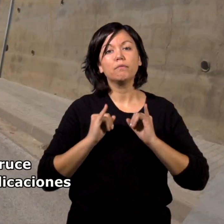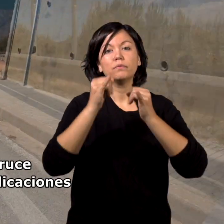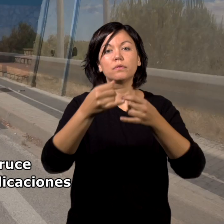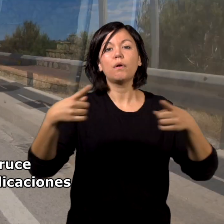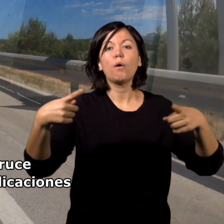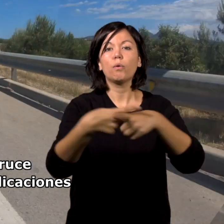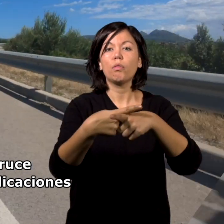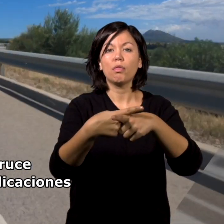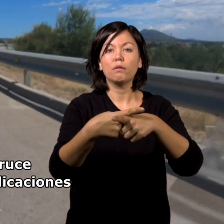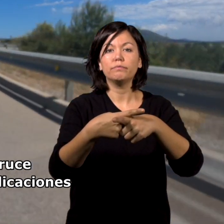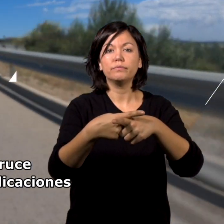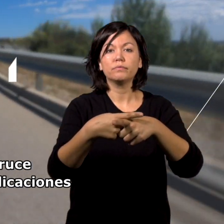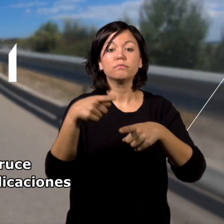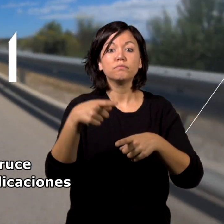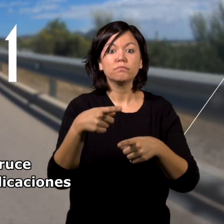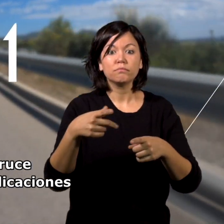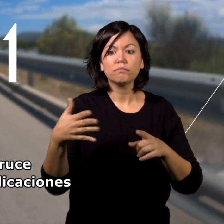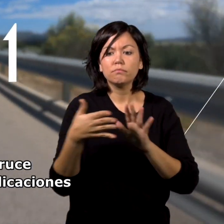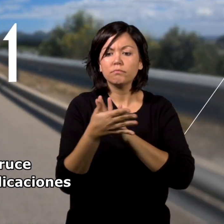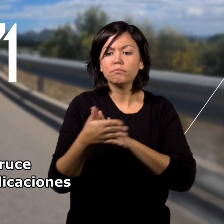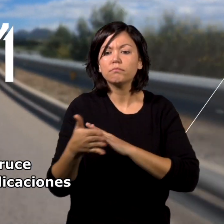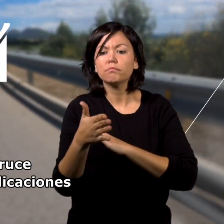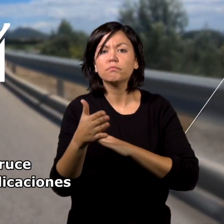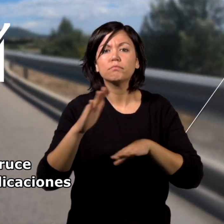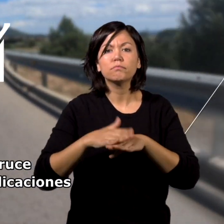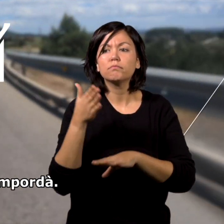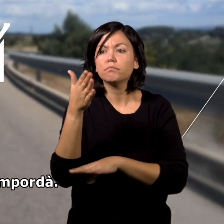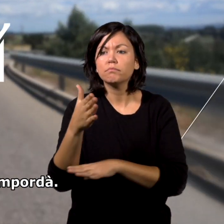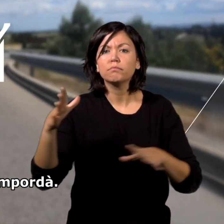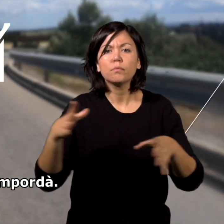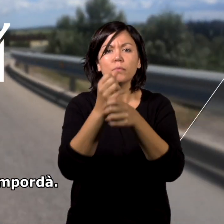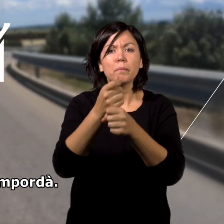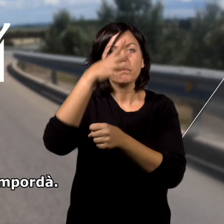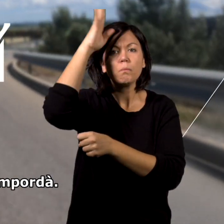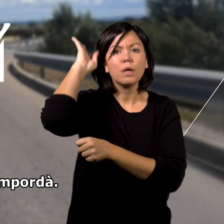Llegaremos a un cruce y allí seguiremos las indicaciones para ir a la Bisbal de Empurdá.